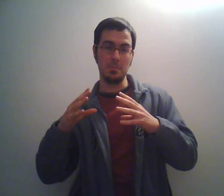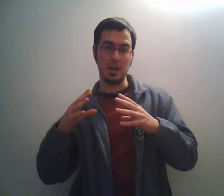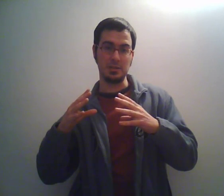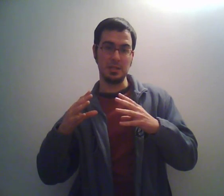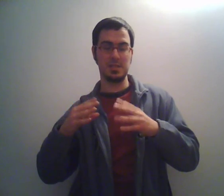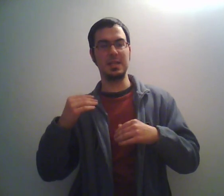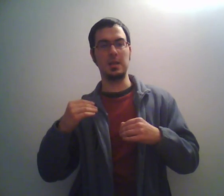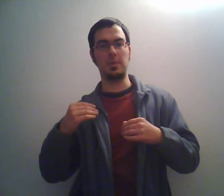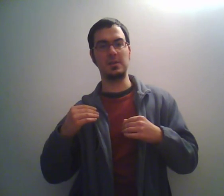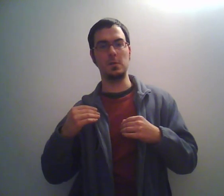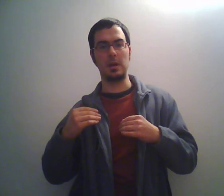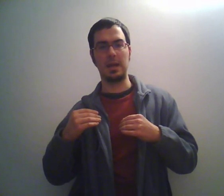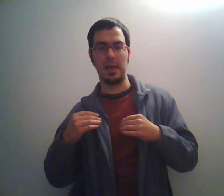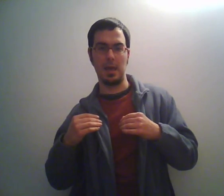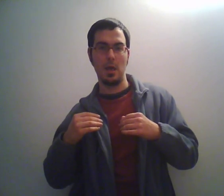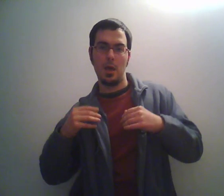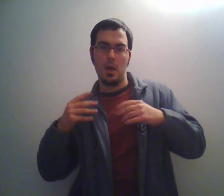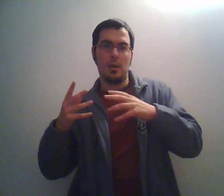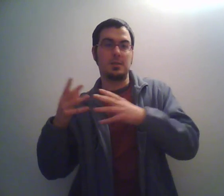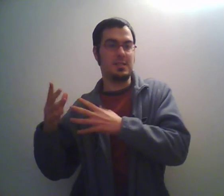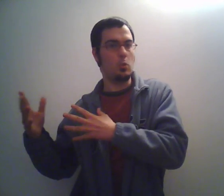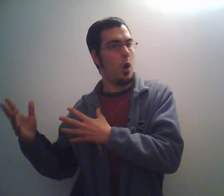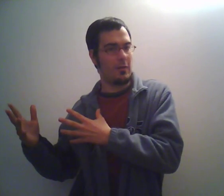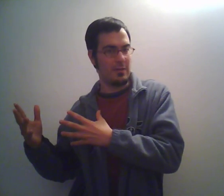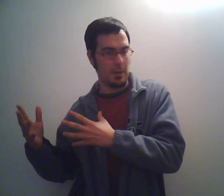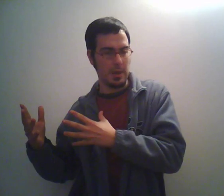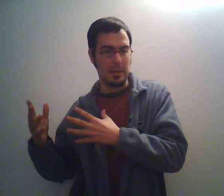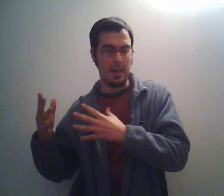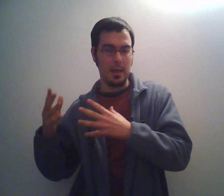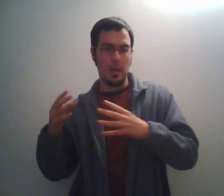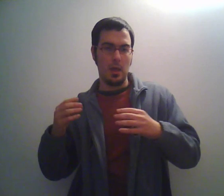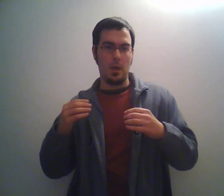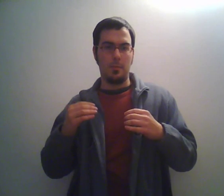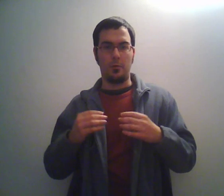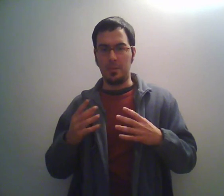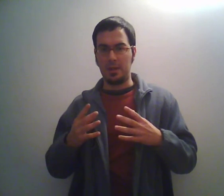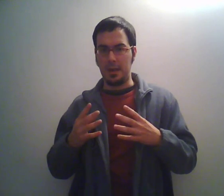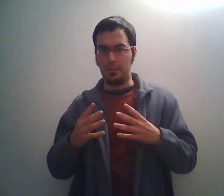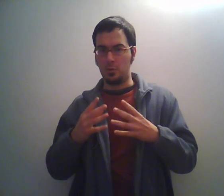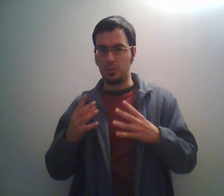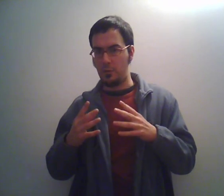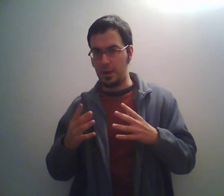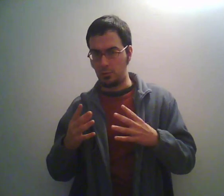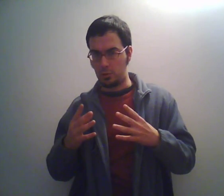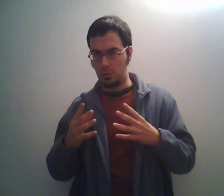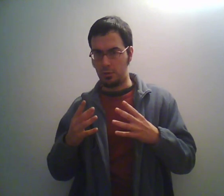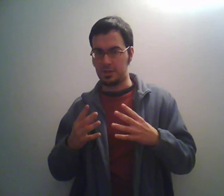immagini quindi si via l'impressione che si muova veramente. Ovviamente non si può fare tutto con questa